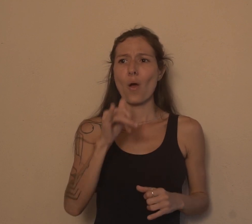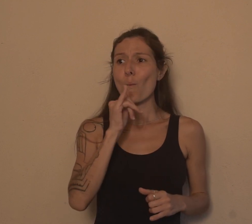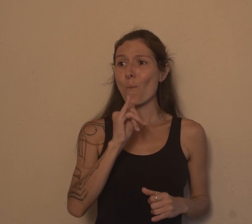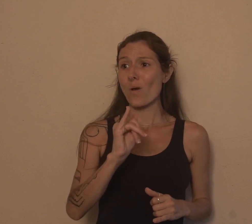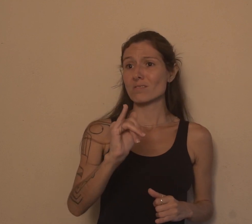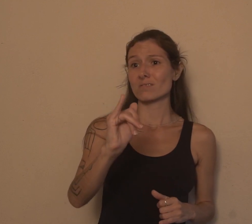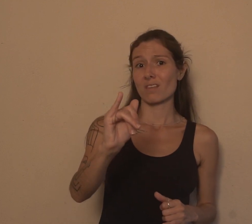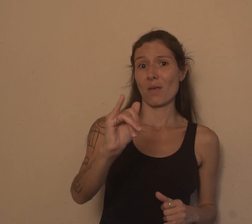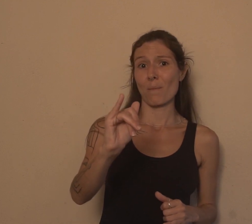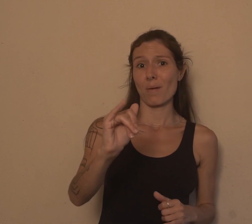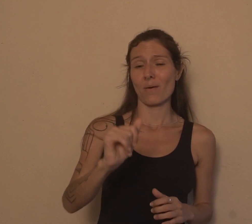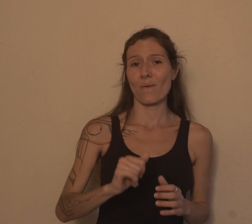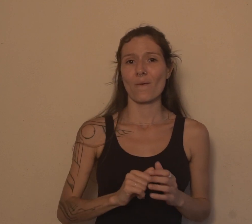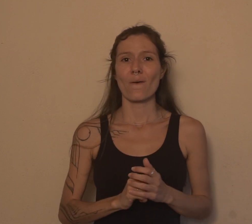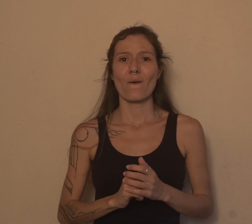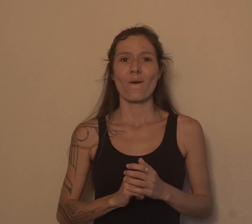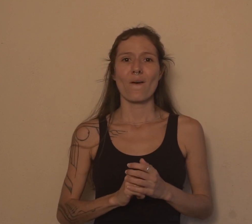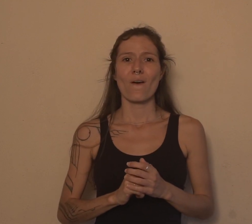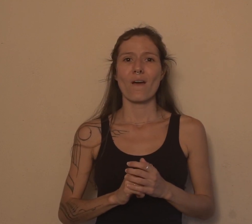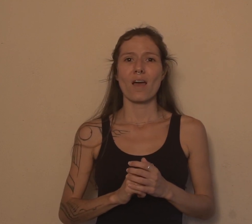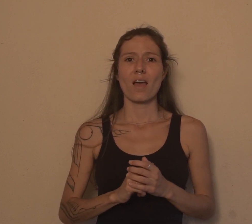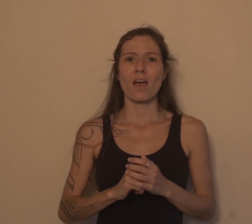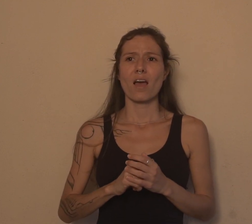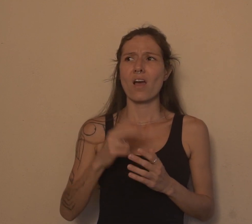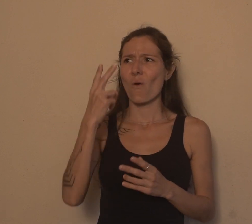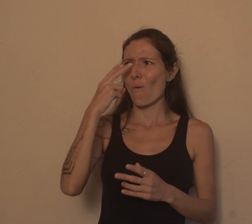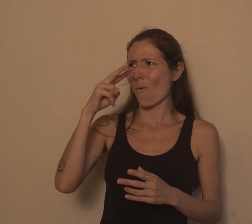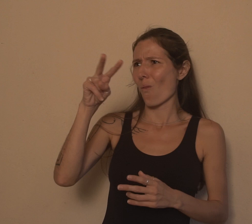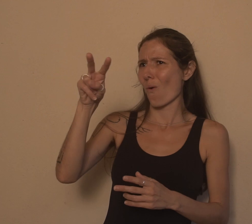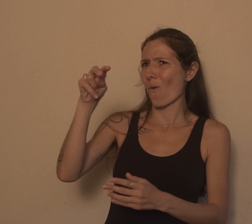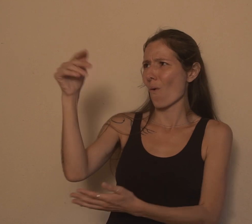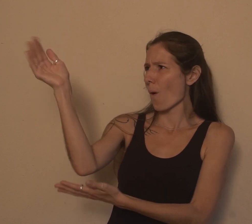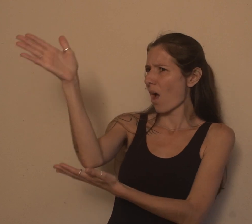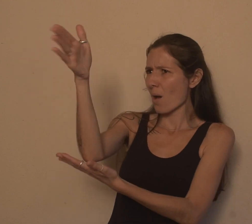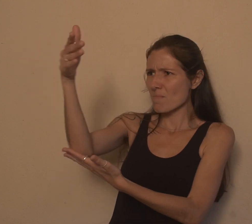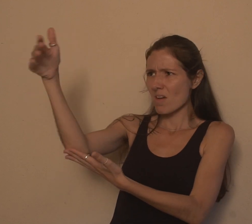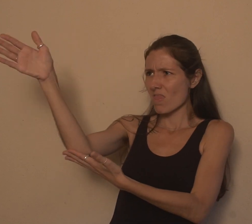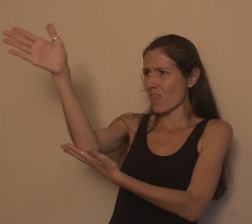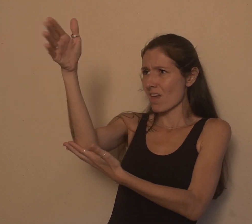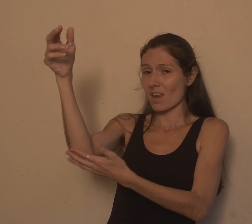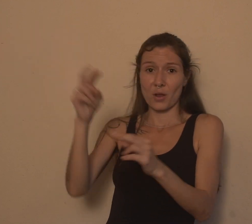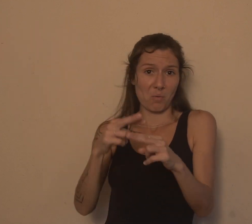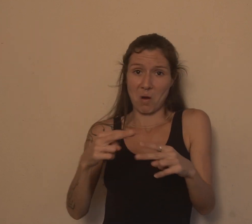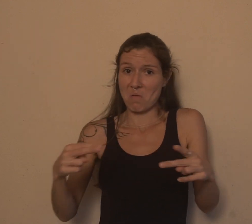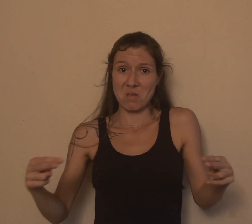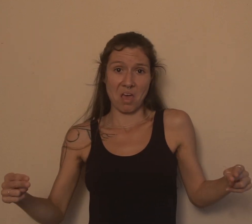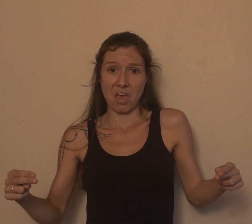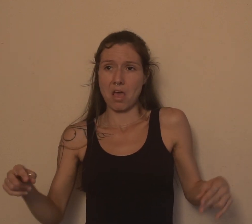sempre falo pras pessoas. Quando tem uma bandeira, saiba respeitar essa bandeira. Se não sabe mexer com ela, mas pelo menos que